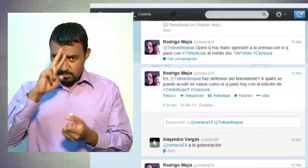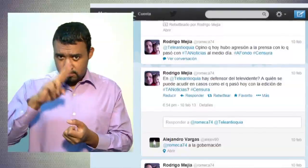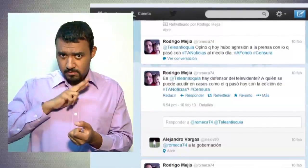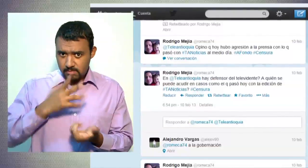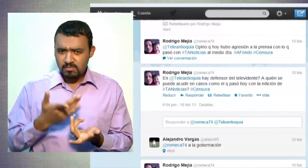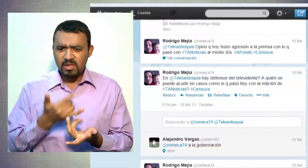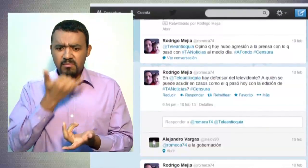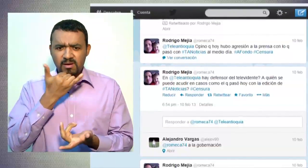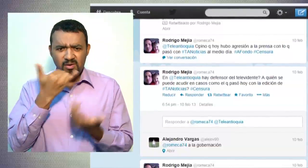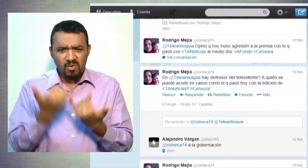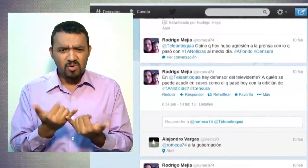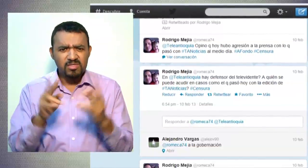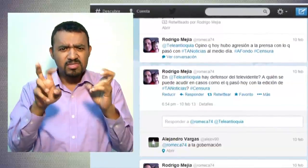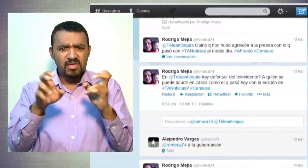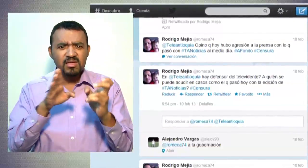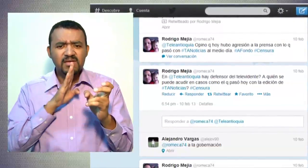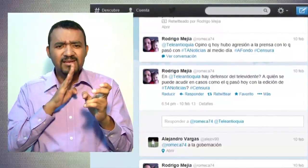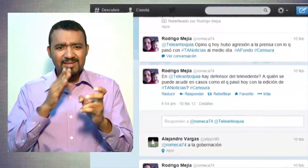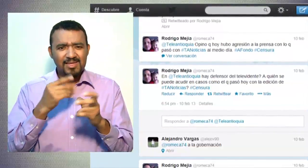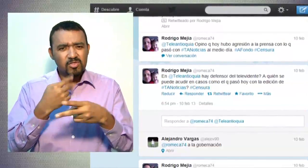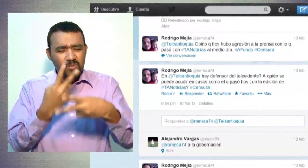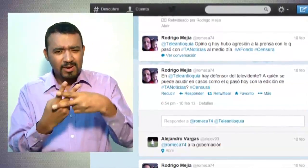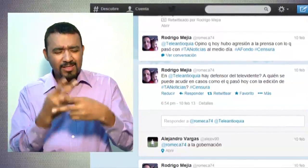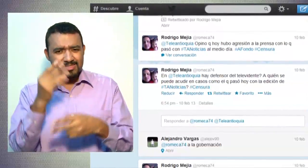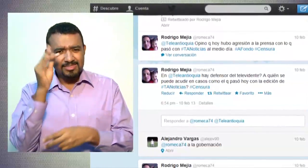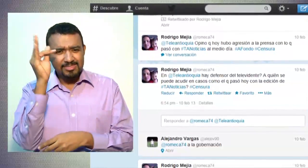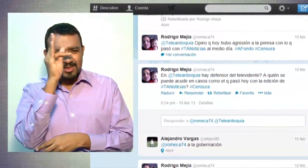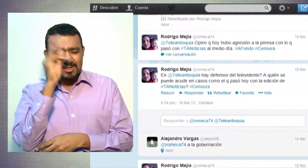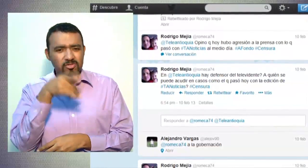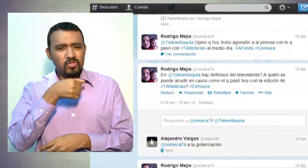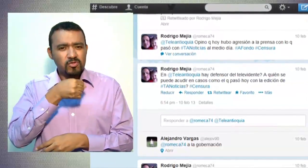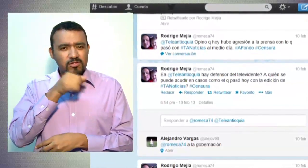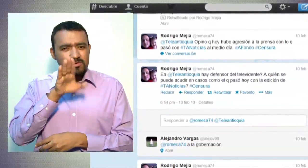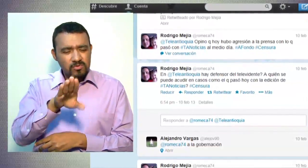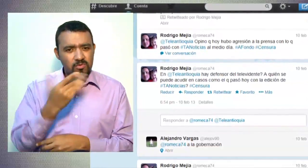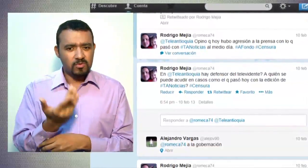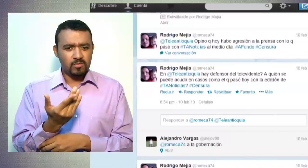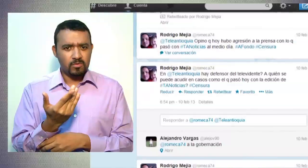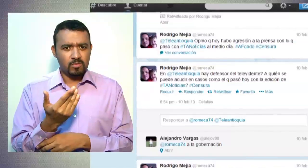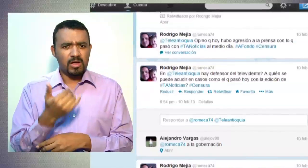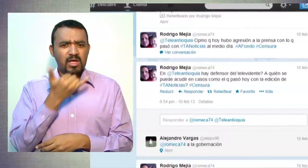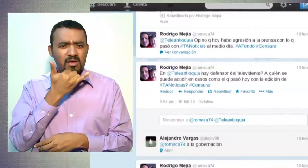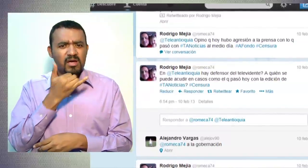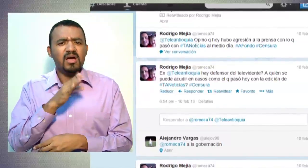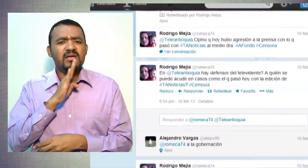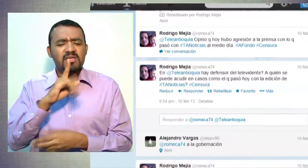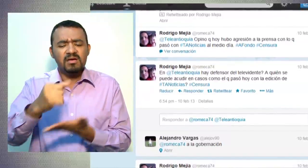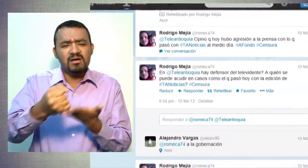se puede acudir en casos como el que pasó hoy con la edición de Numeral TA Noticias? Numeral Censura